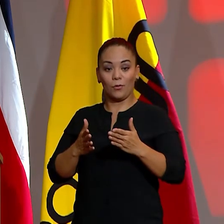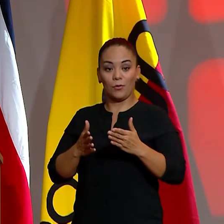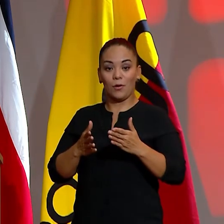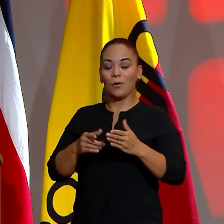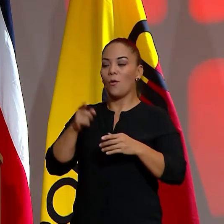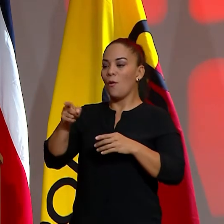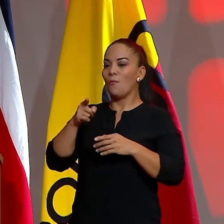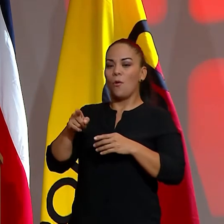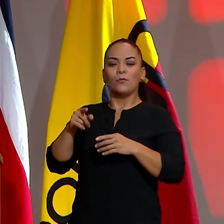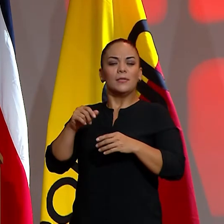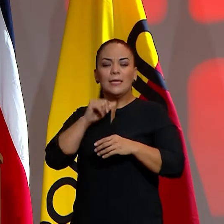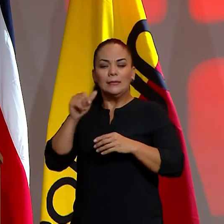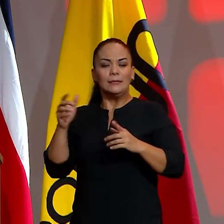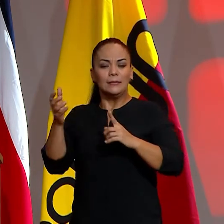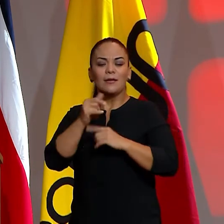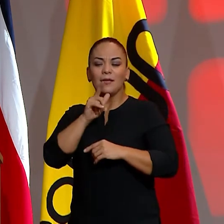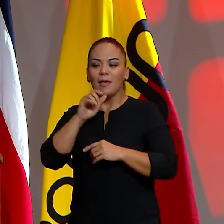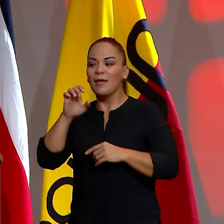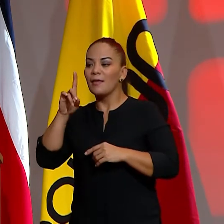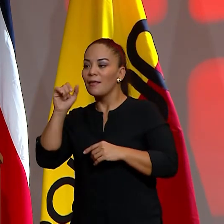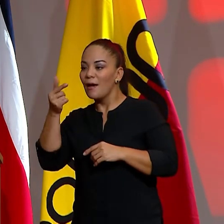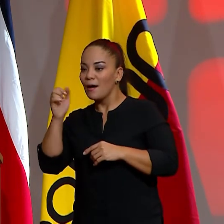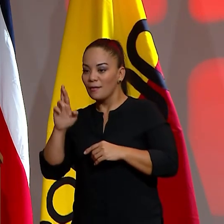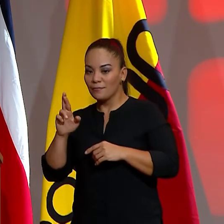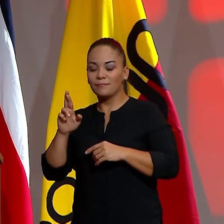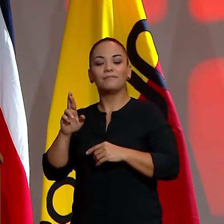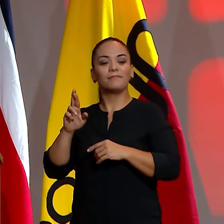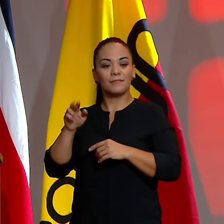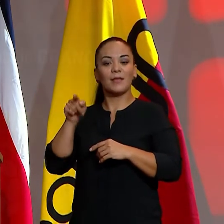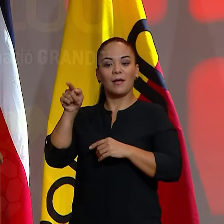e incansable mediocampista Edgar Quezada Llanarela, con la divisa número 6.